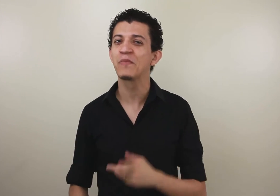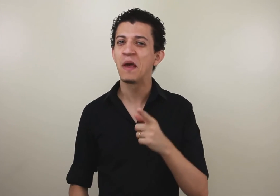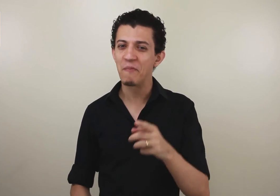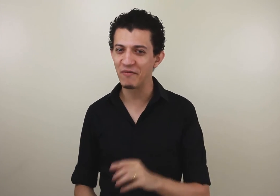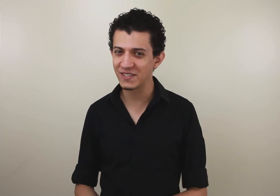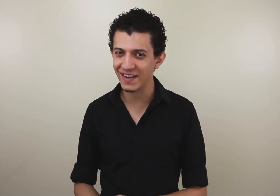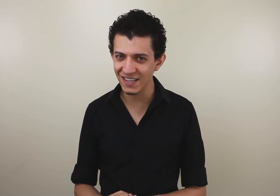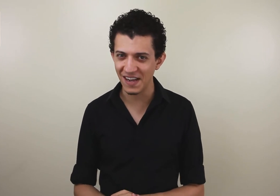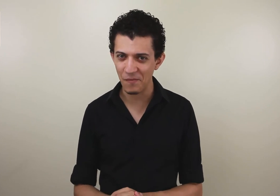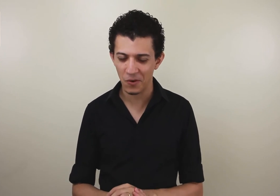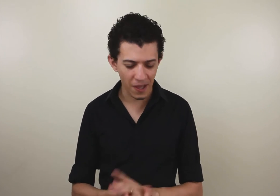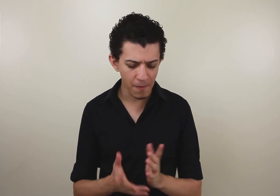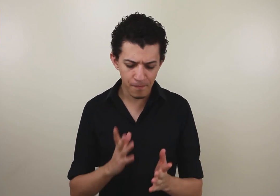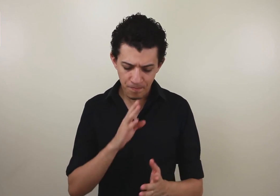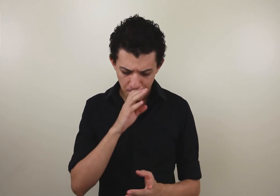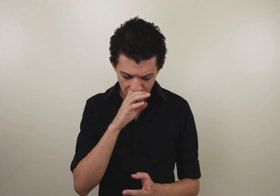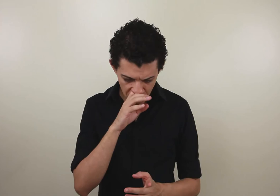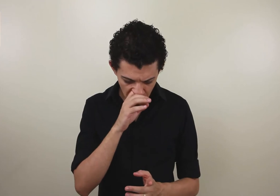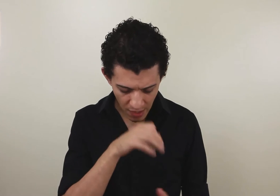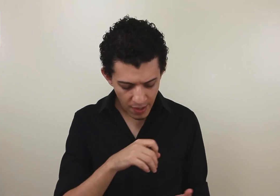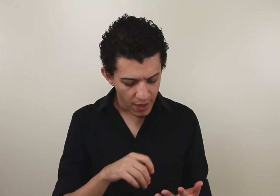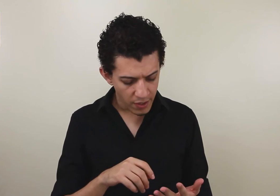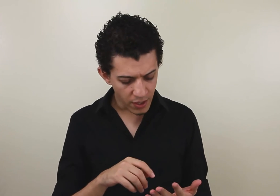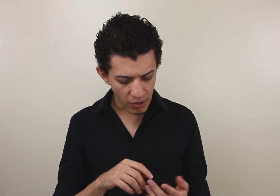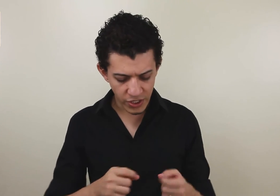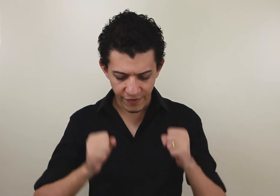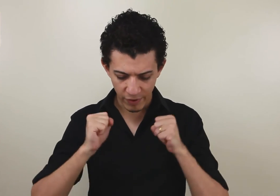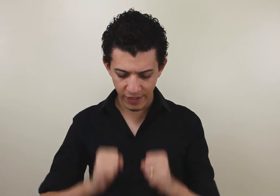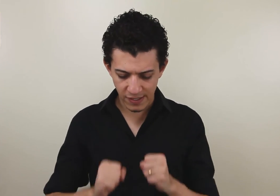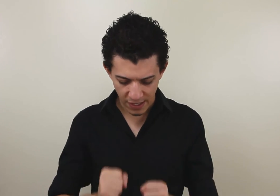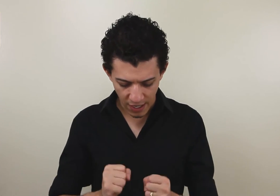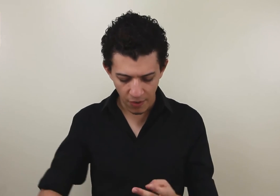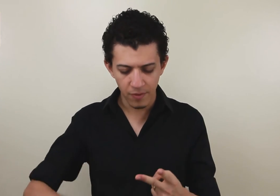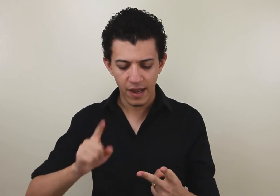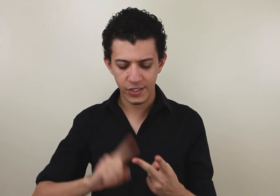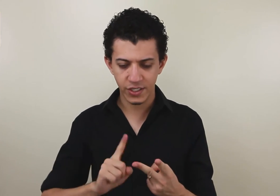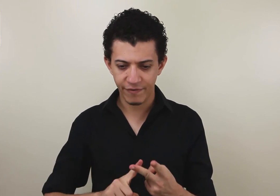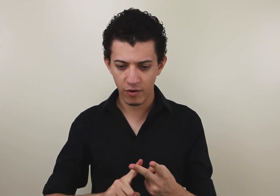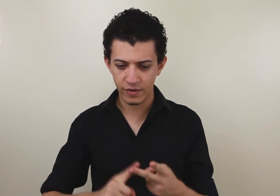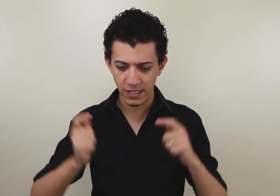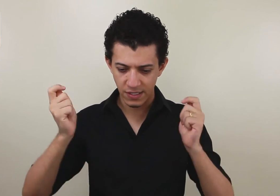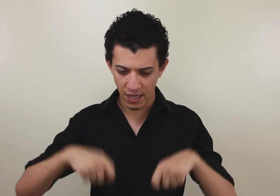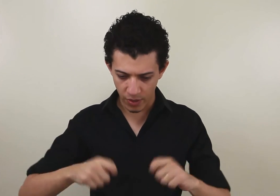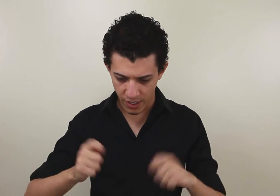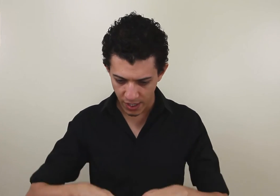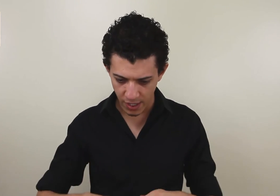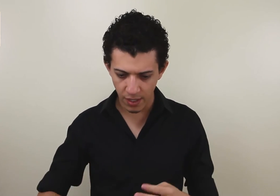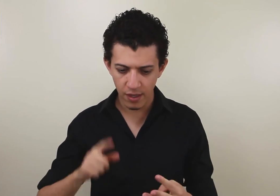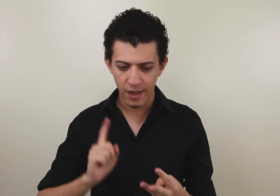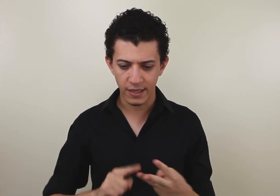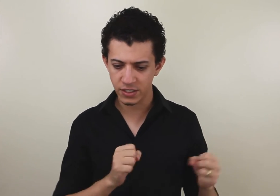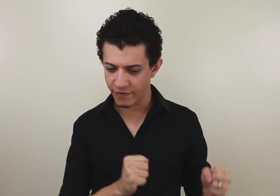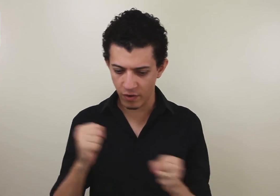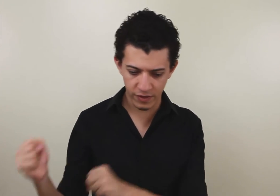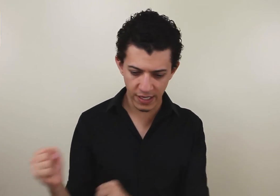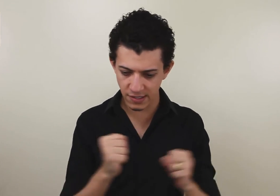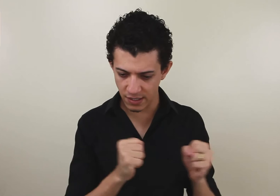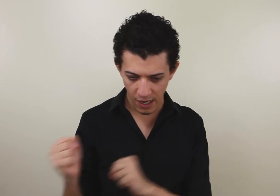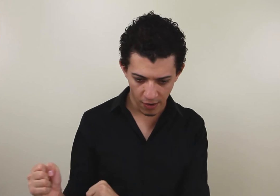para você analisar. Ok? Então, a gente já falou desse sinal. A gente já falou desse sinal aqui. A gente já falou desse sinal.